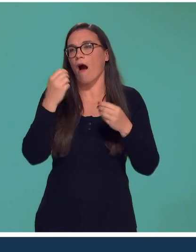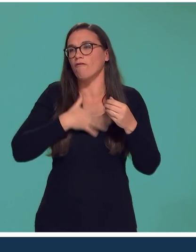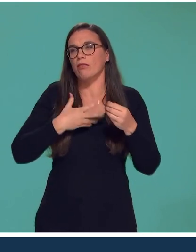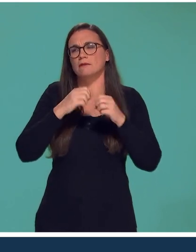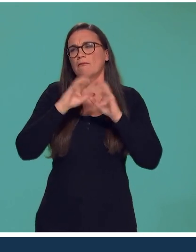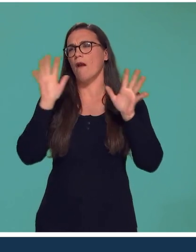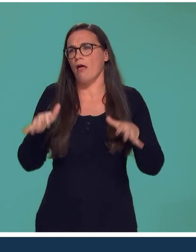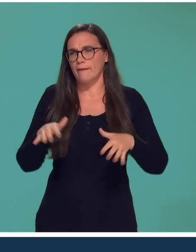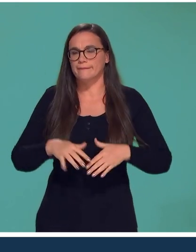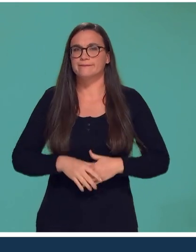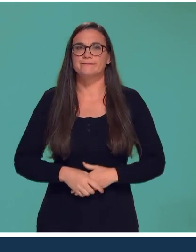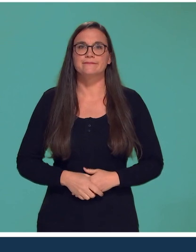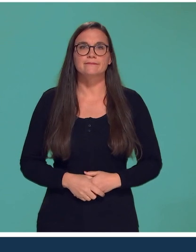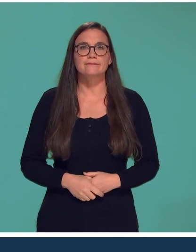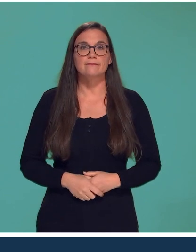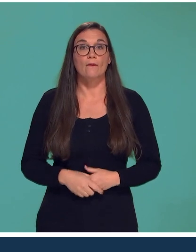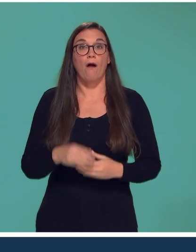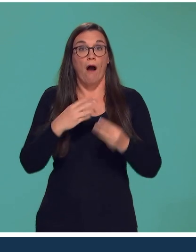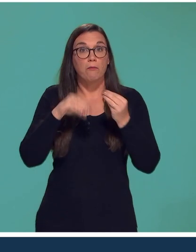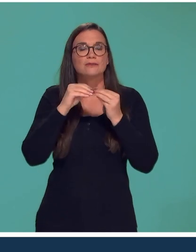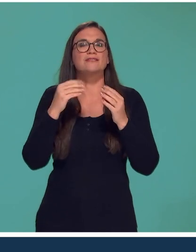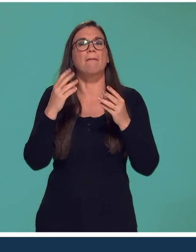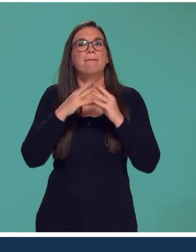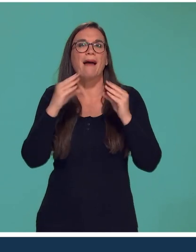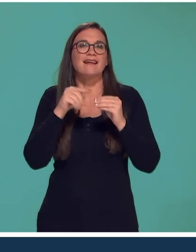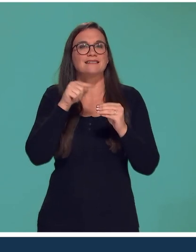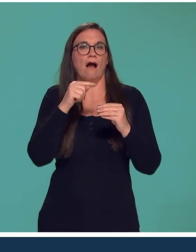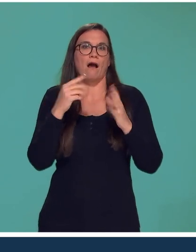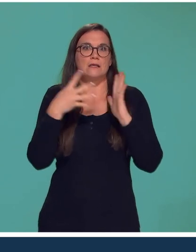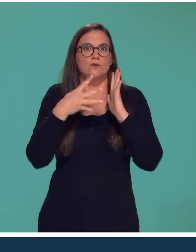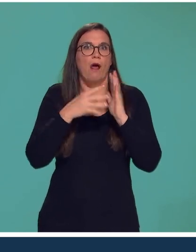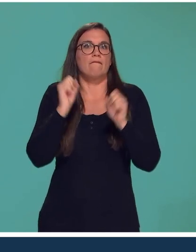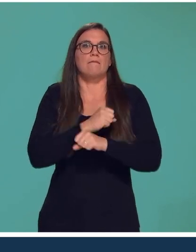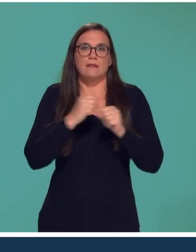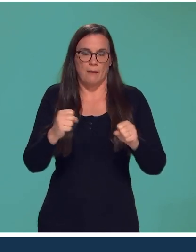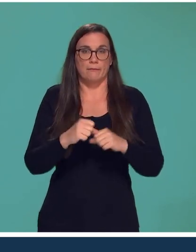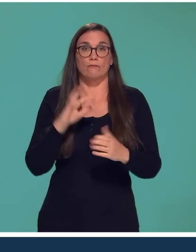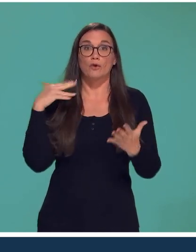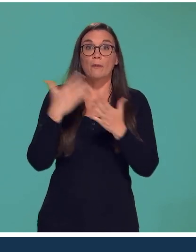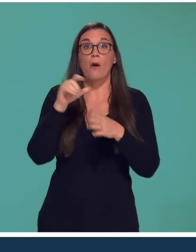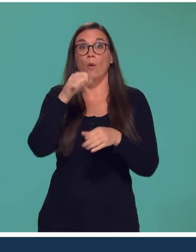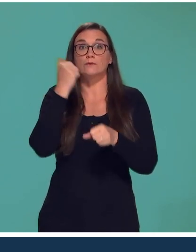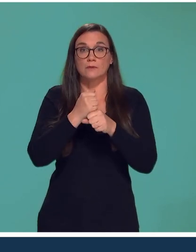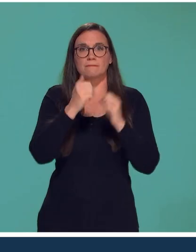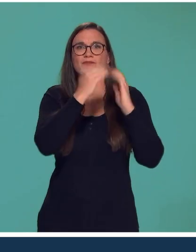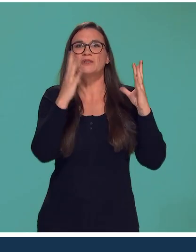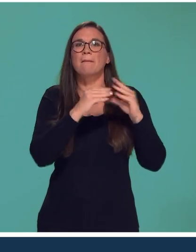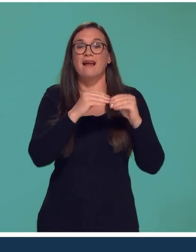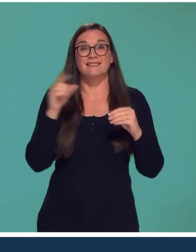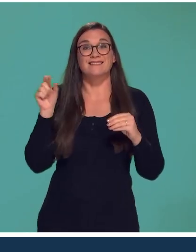sur le matériau boîte de paille. Sans compter que la paille est un formidable isolant. Stéphanie vit dans cette maison